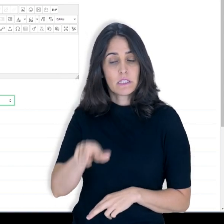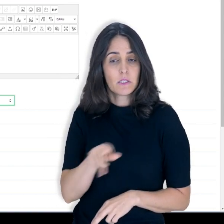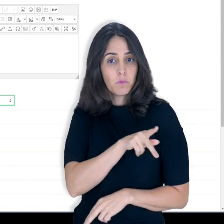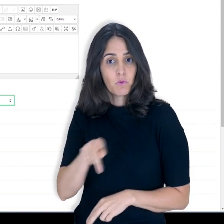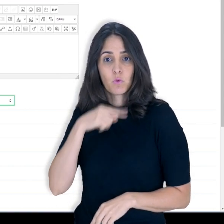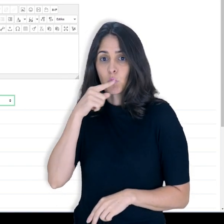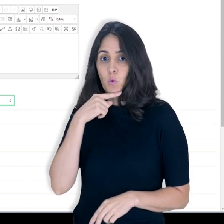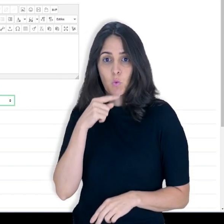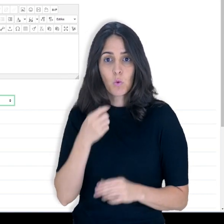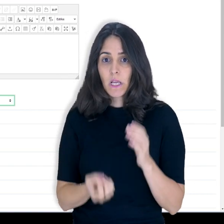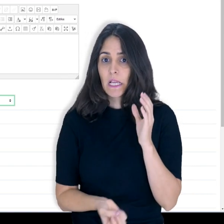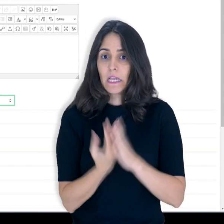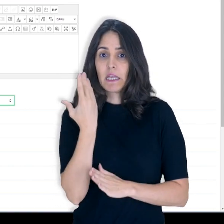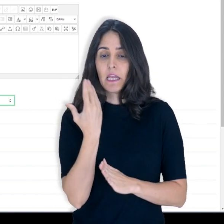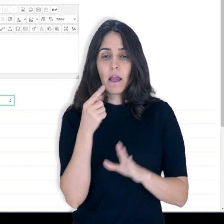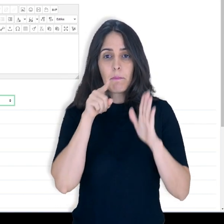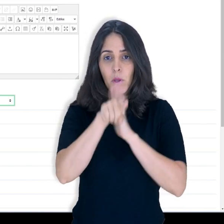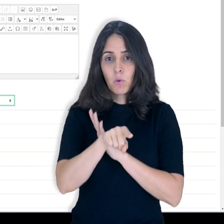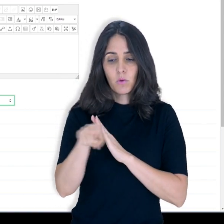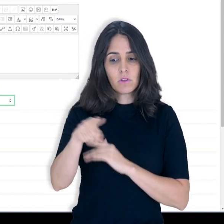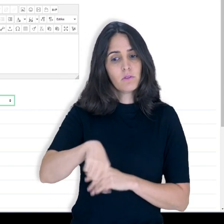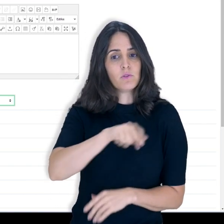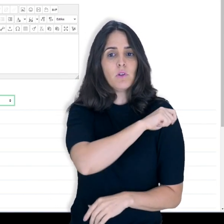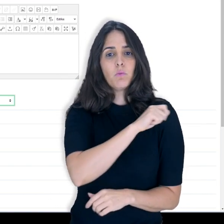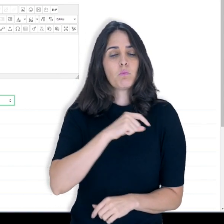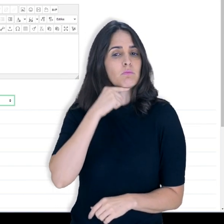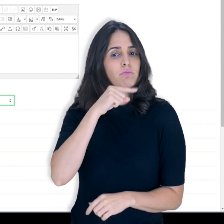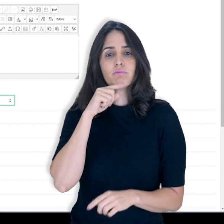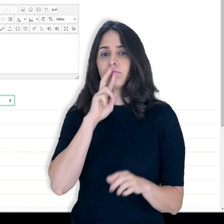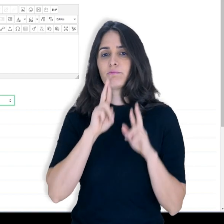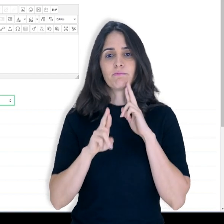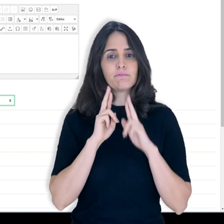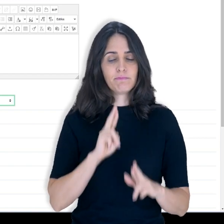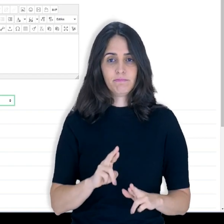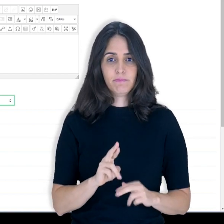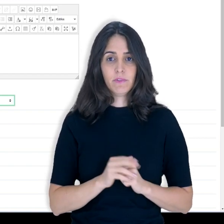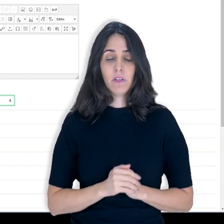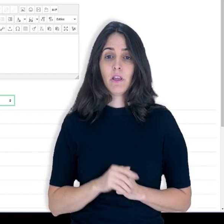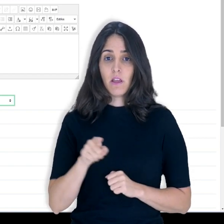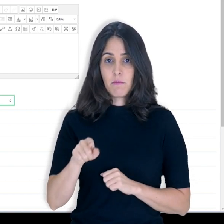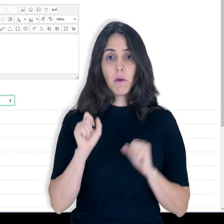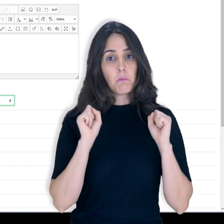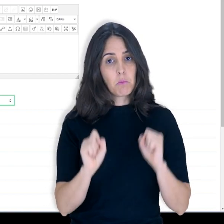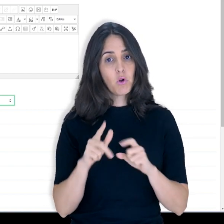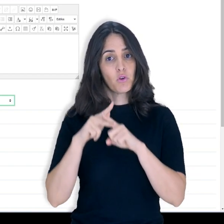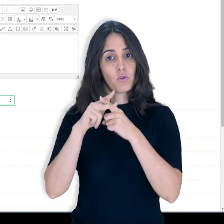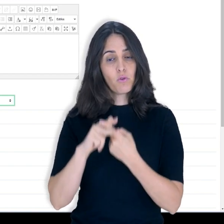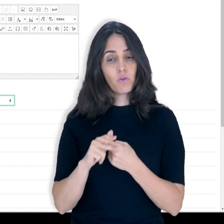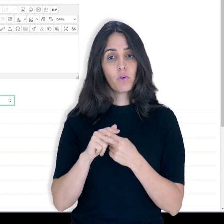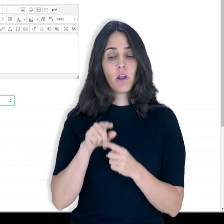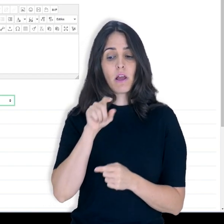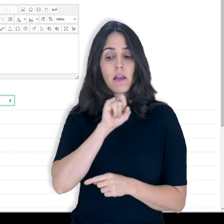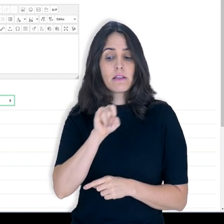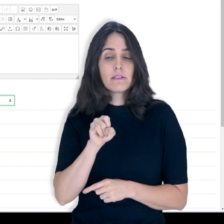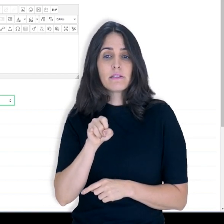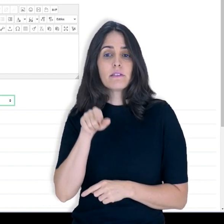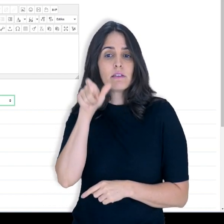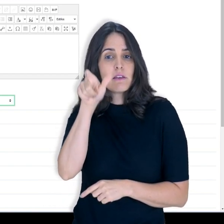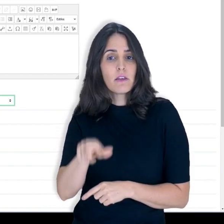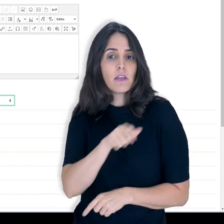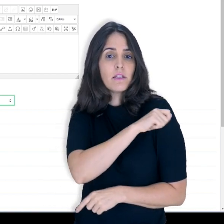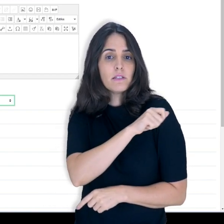existe a possibilidade do professor configurar este fórum para que o estudante só veja as respostas do